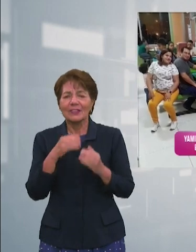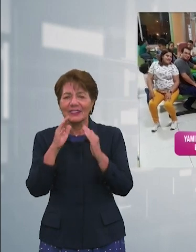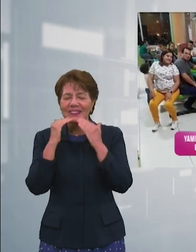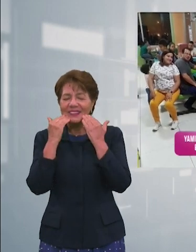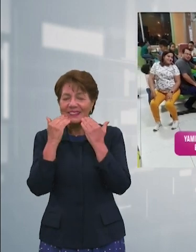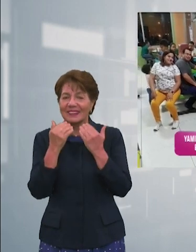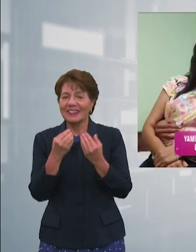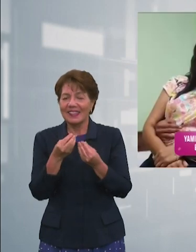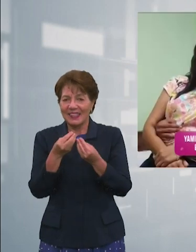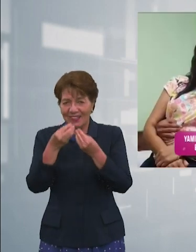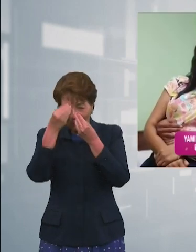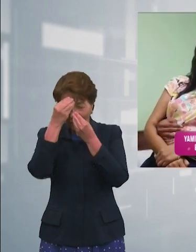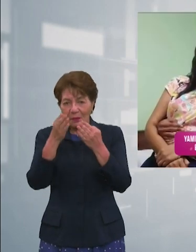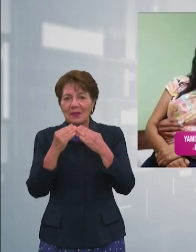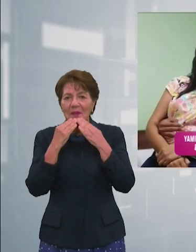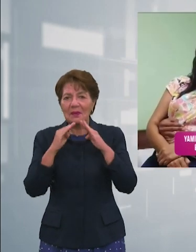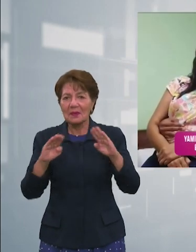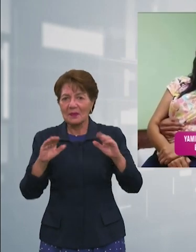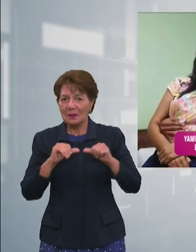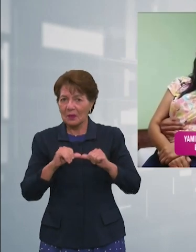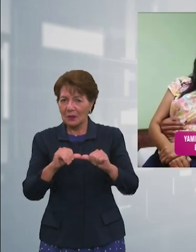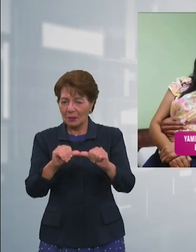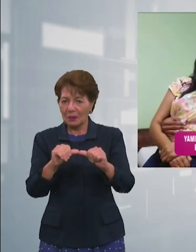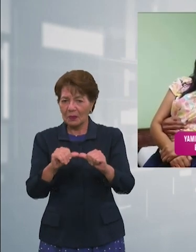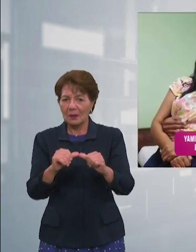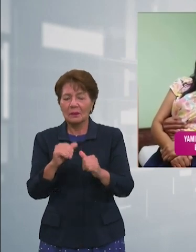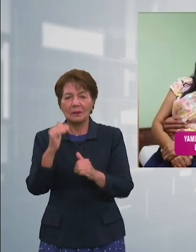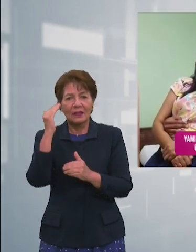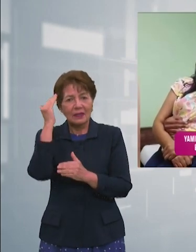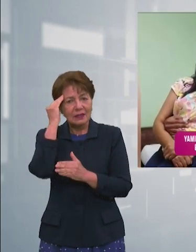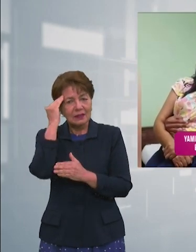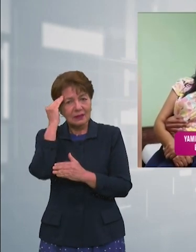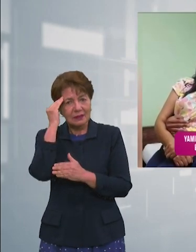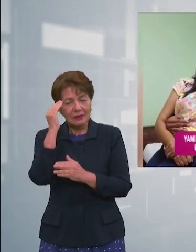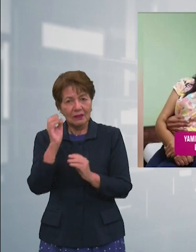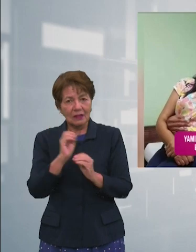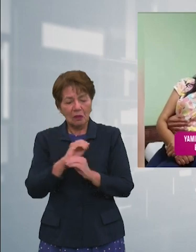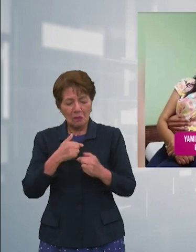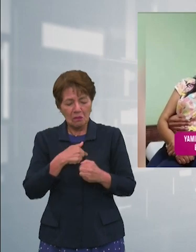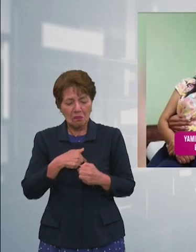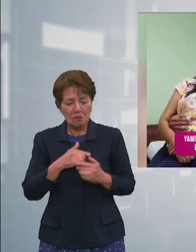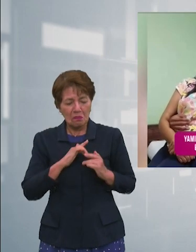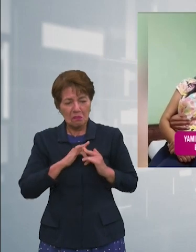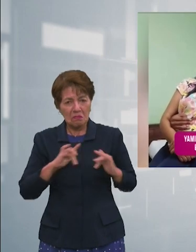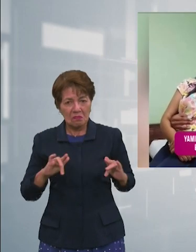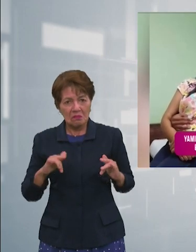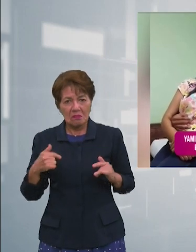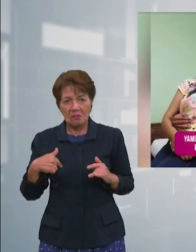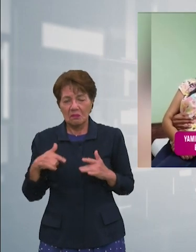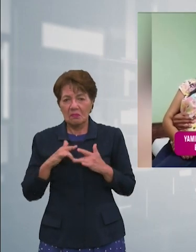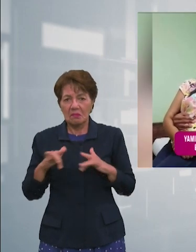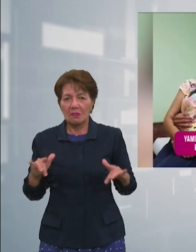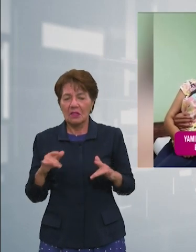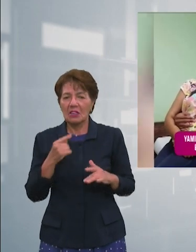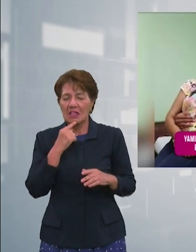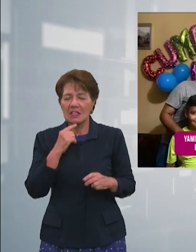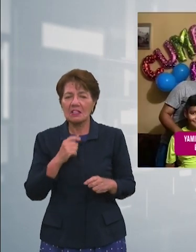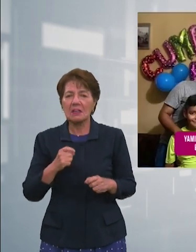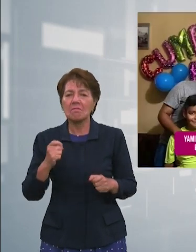por seguir de pie, aún sabiendo que no cuentan con sus mamas. Pero pueden decir, vencimos el cáncer. Y